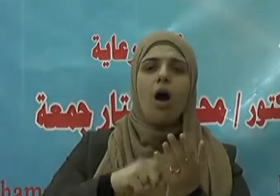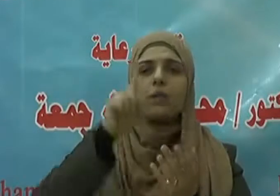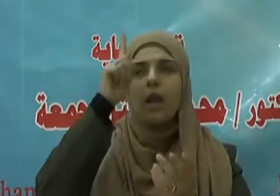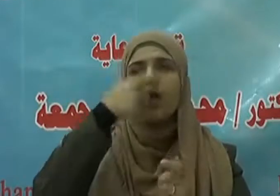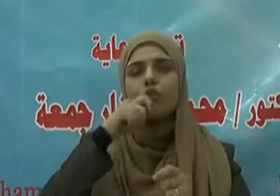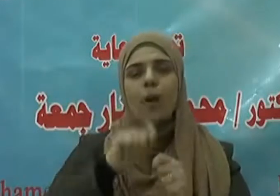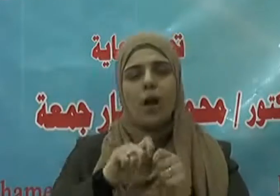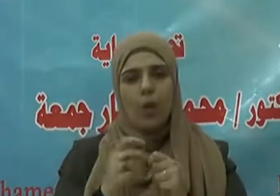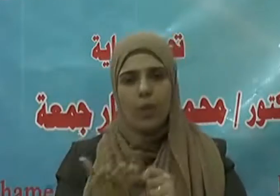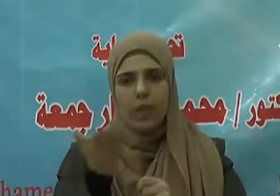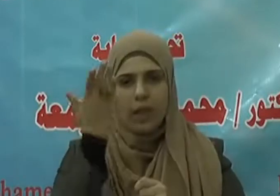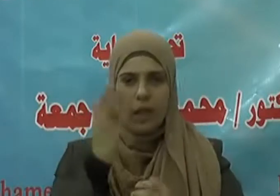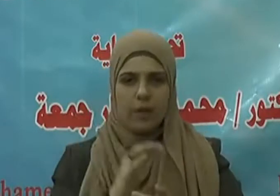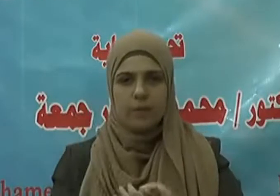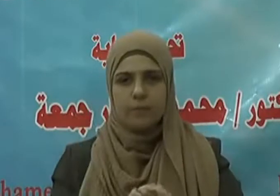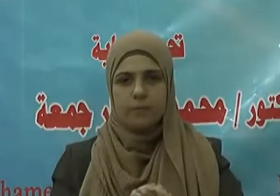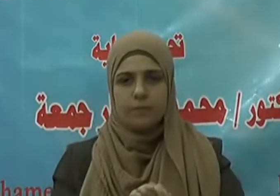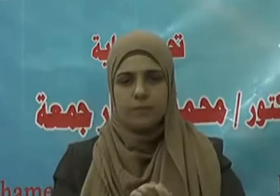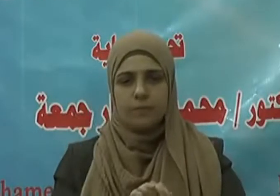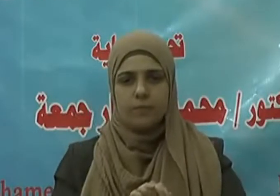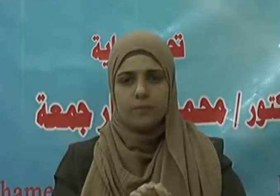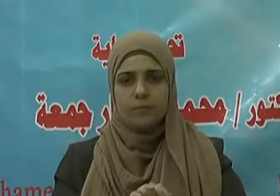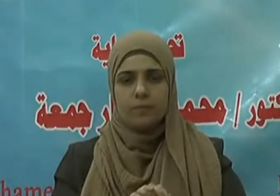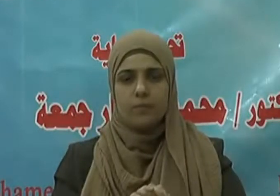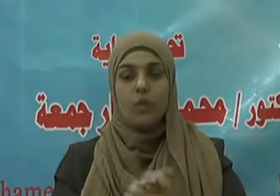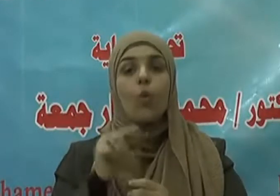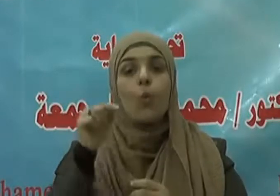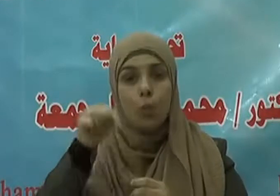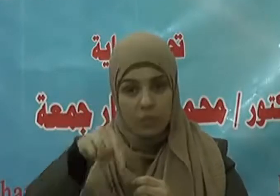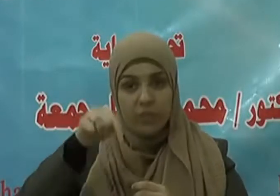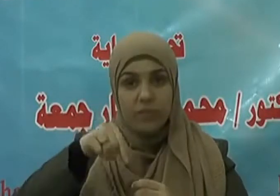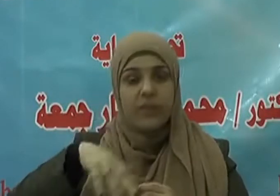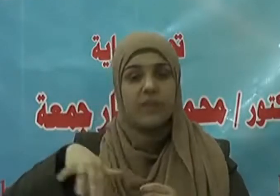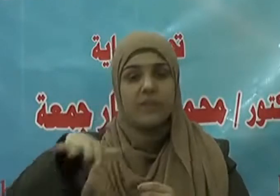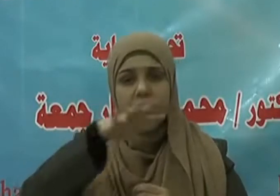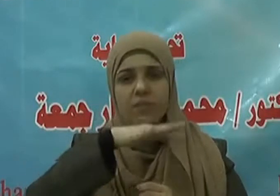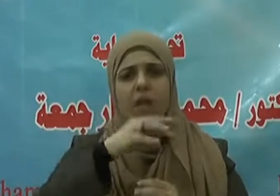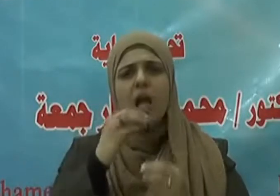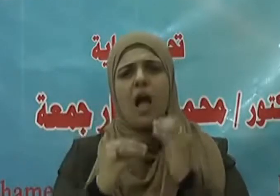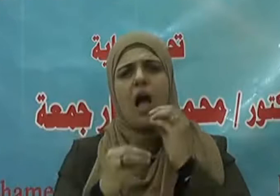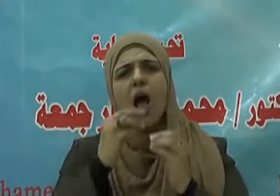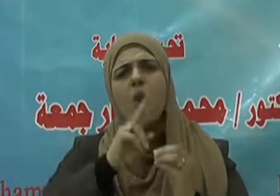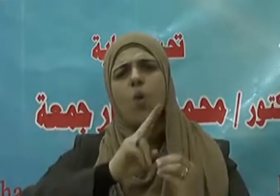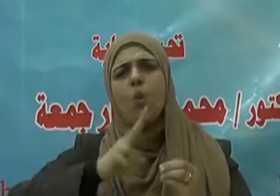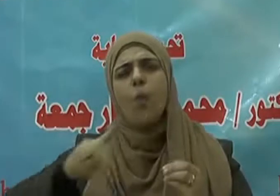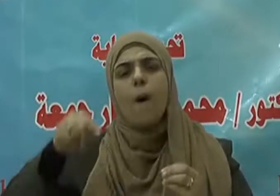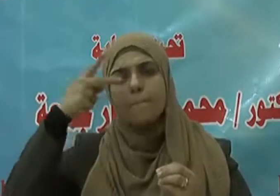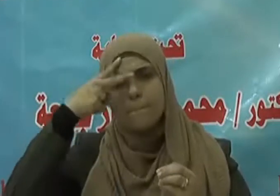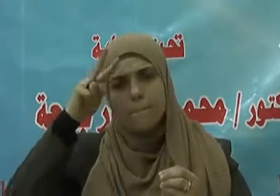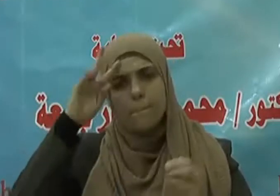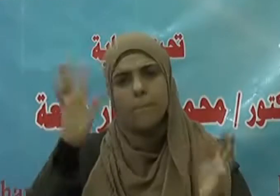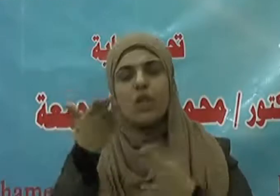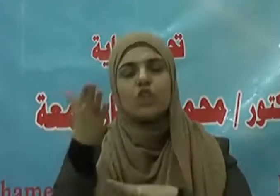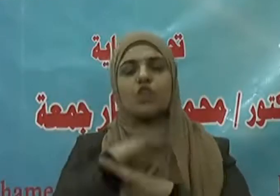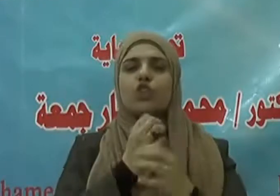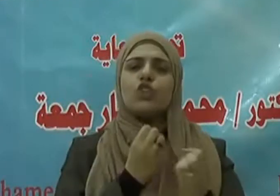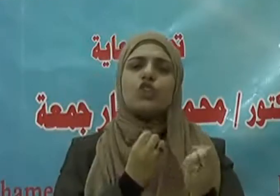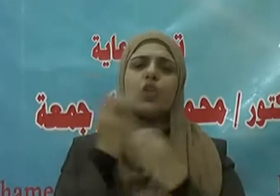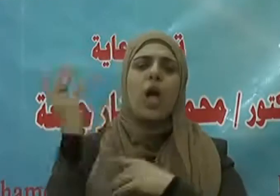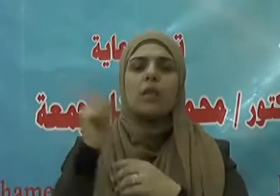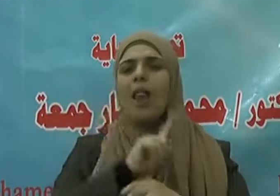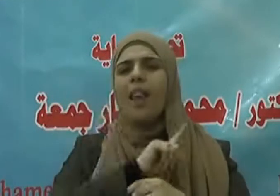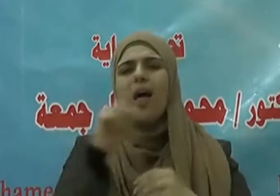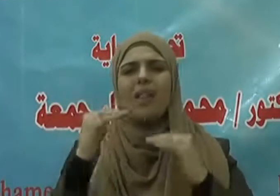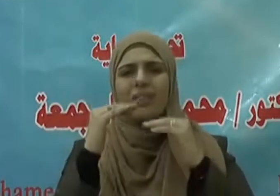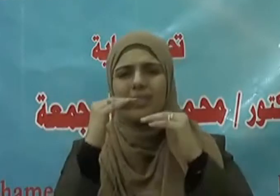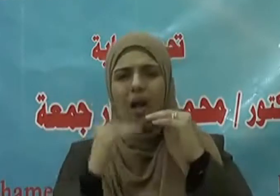أمواتا بل أحياء عند ربهم يرزقون ومنها أن الشهيد يبعث